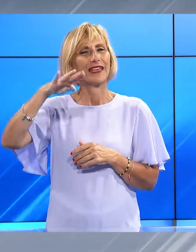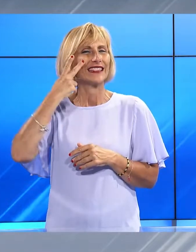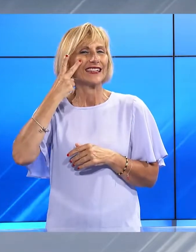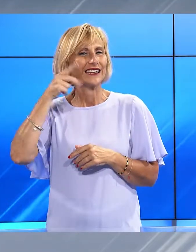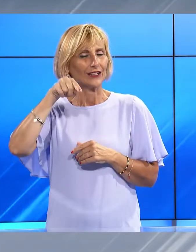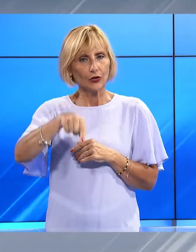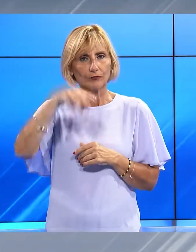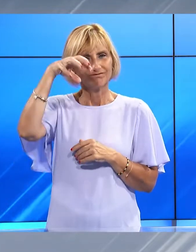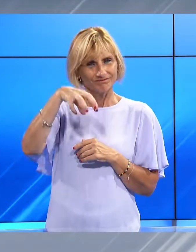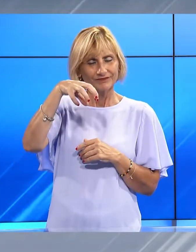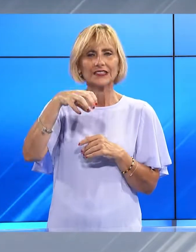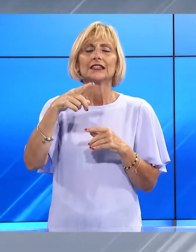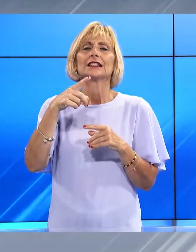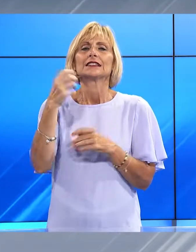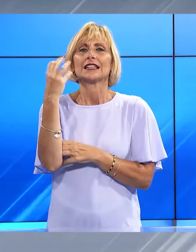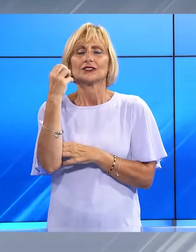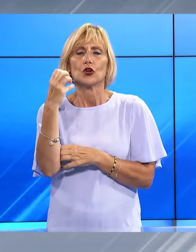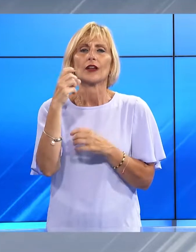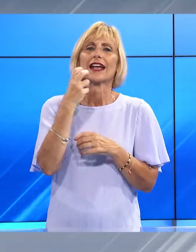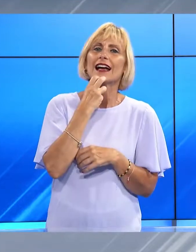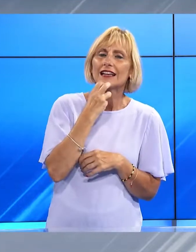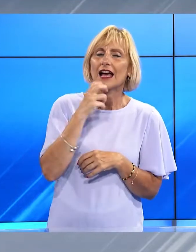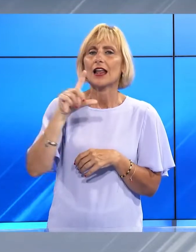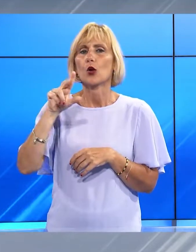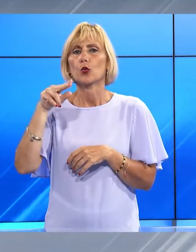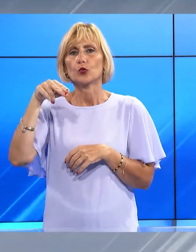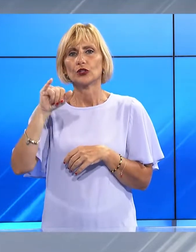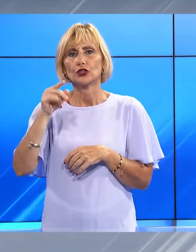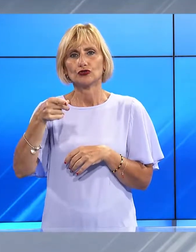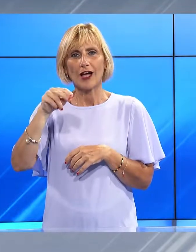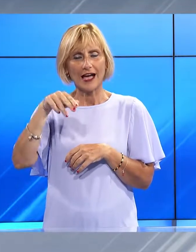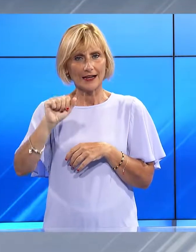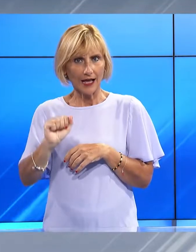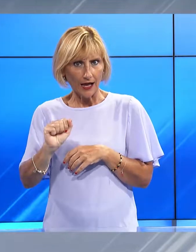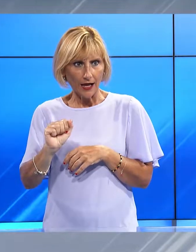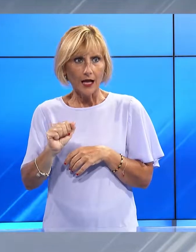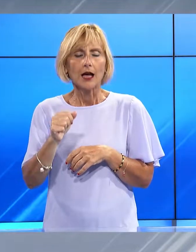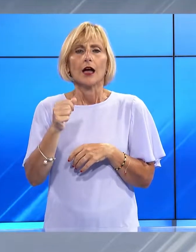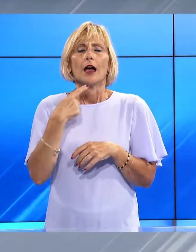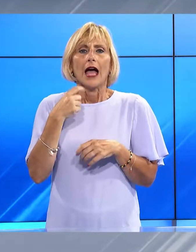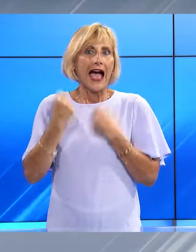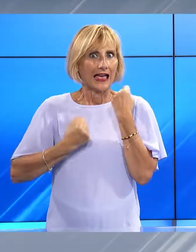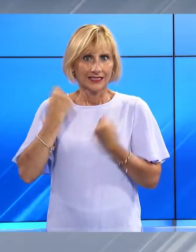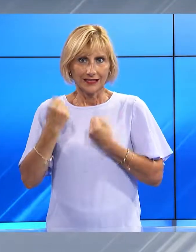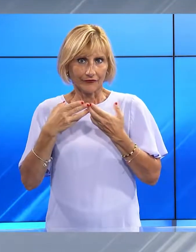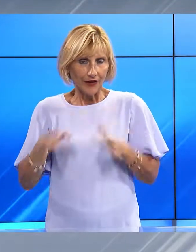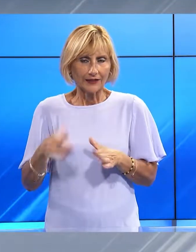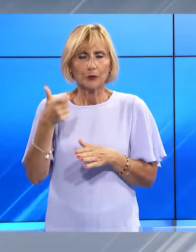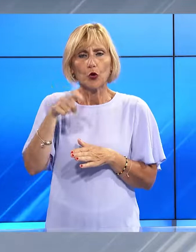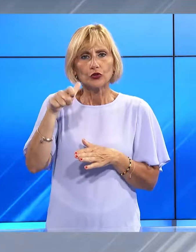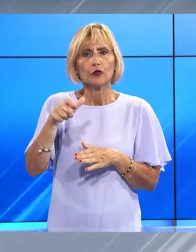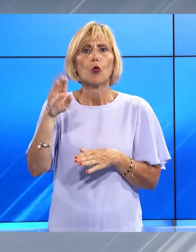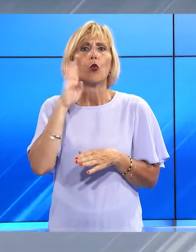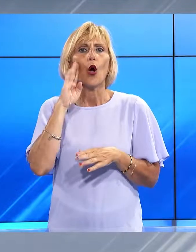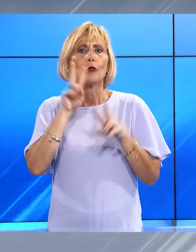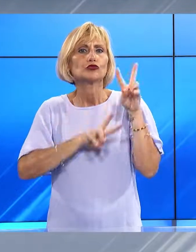La stazione di Carrara Lunigiana è stata attivata per un cercatore di funghi originario di Carrara. caduto nei pressi di Sassalbo, nella zona di